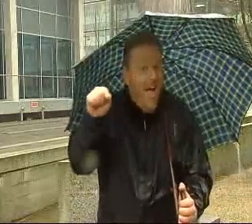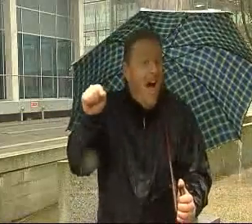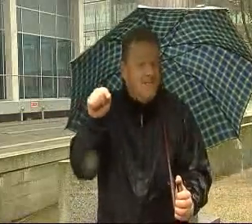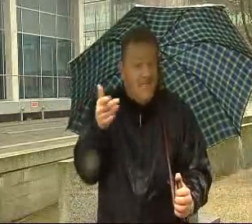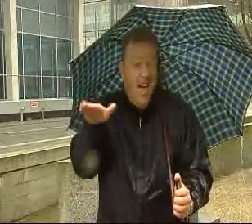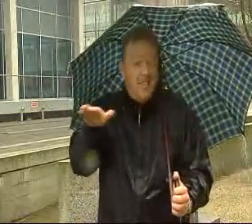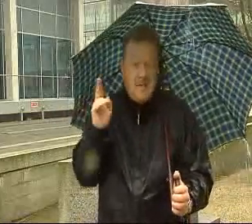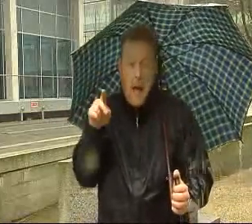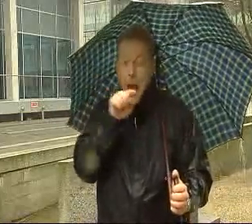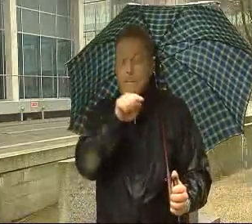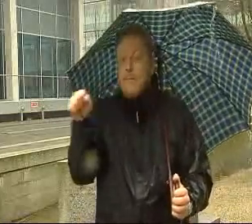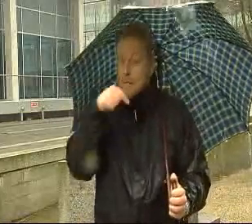alt afhængig af, hvor vejret kommer fra.